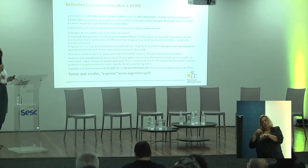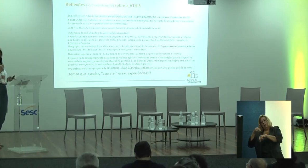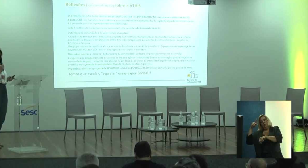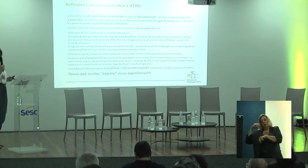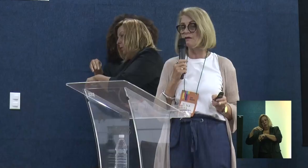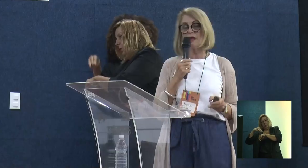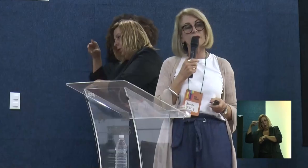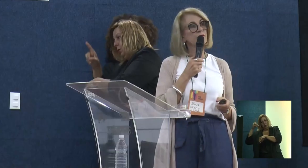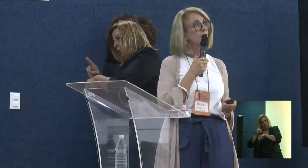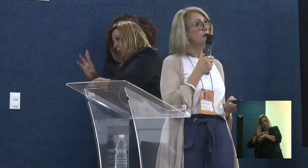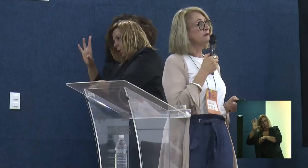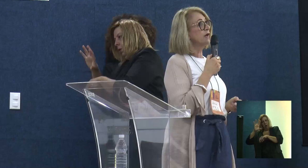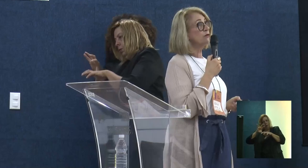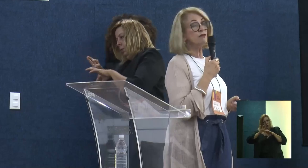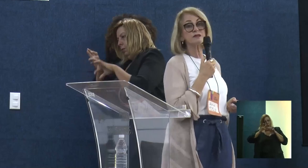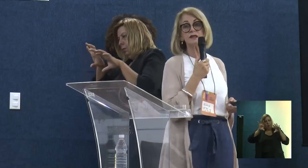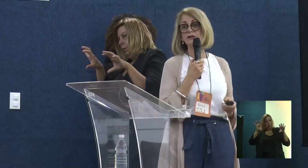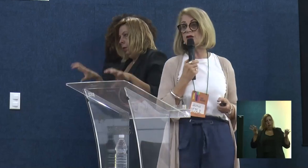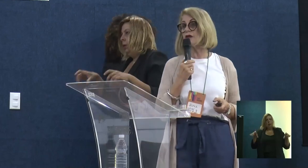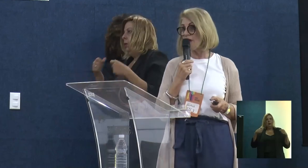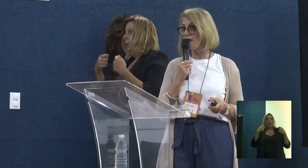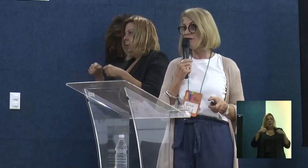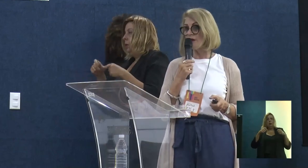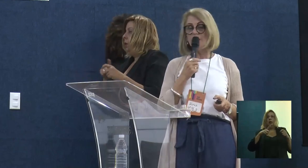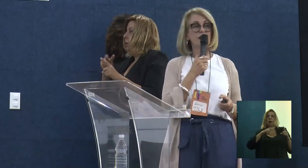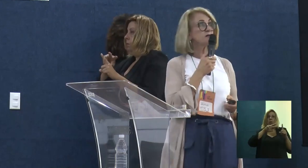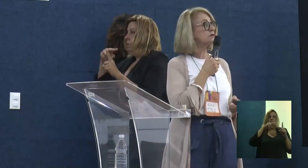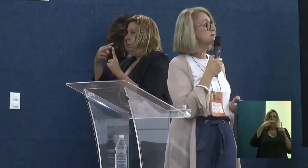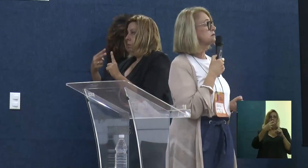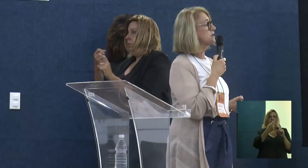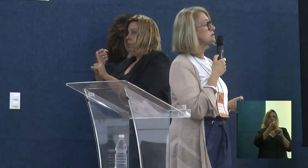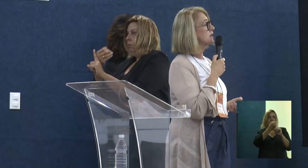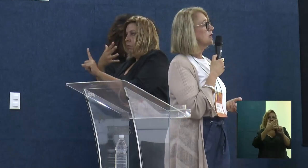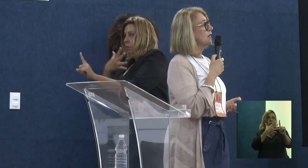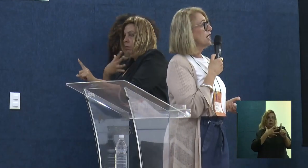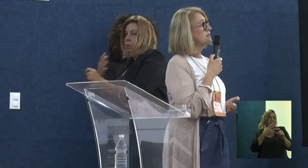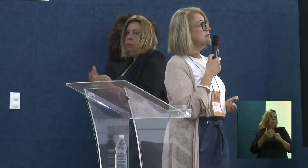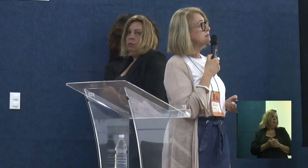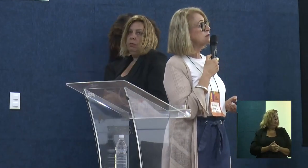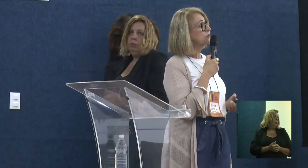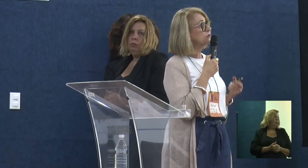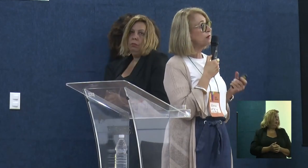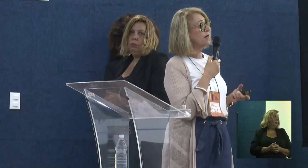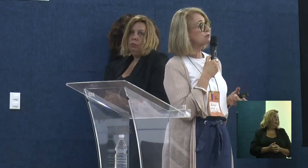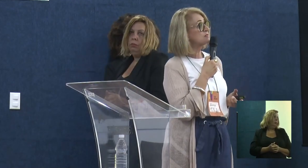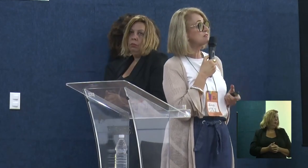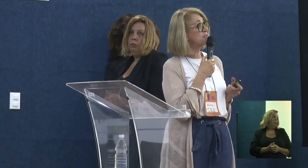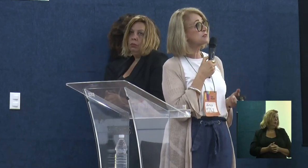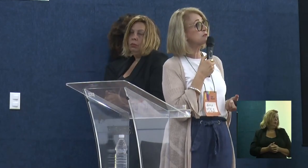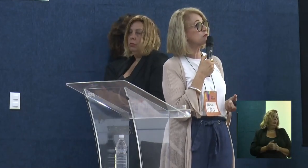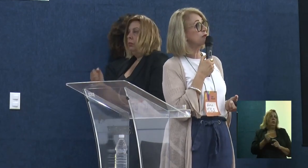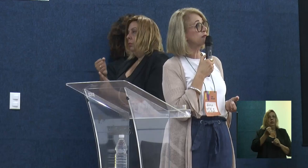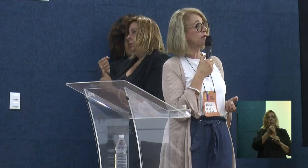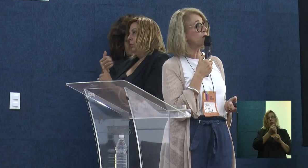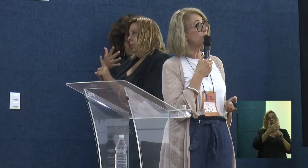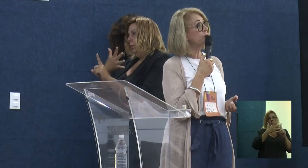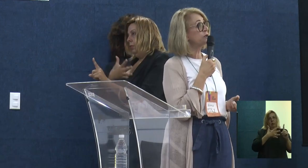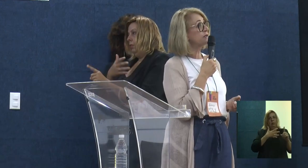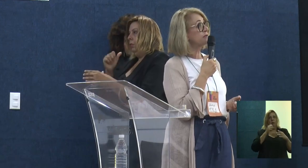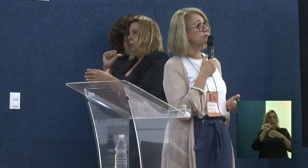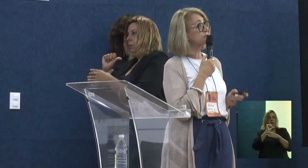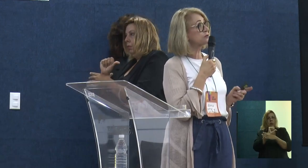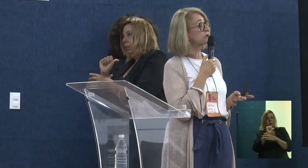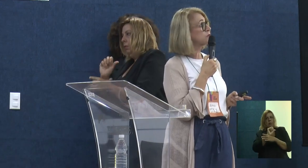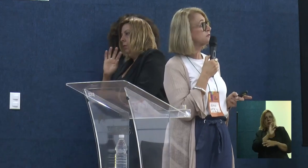extensionista na universidade que queira criar a sua residência. A extensão com trabalho de assistência, assessoria